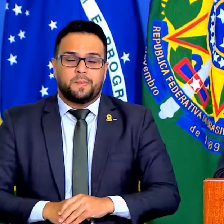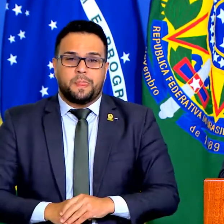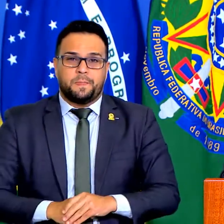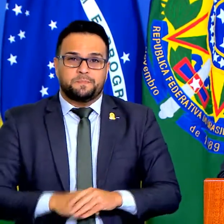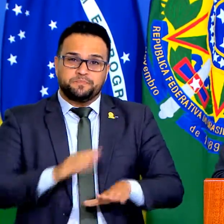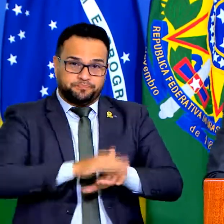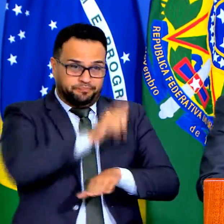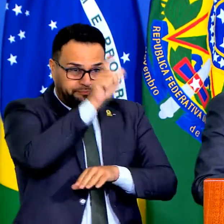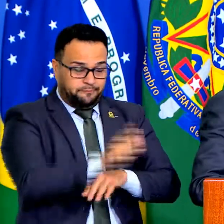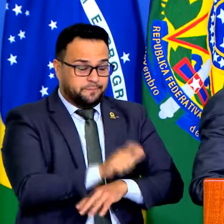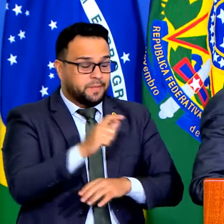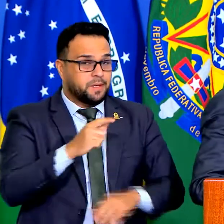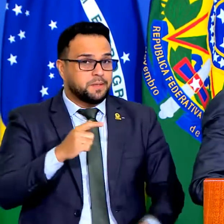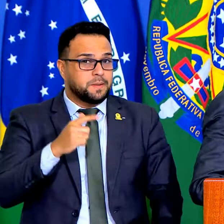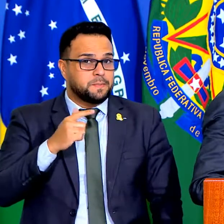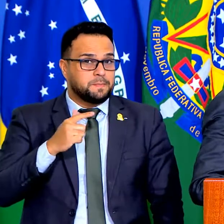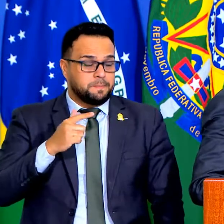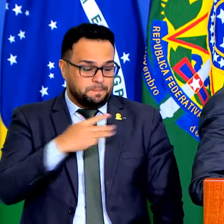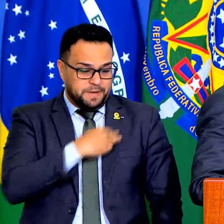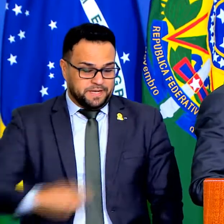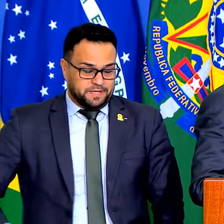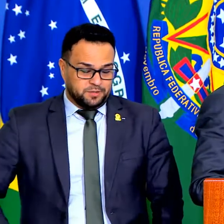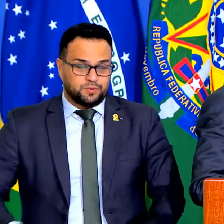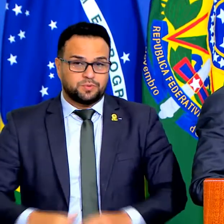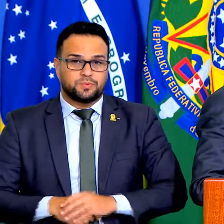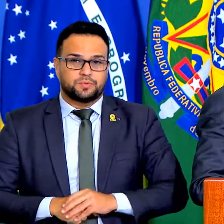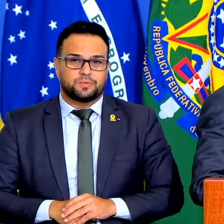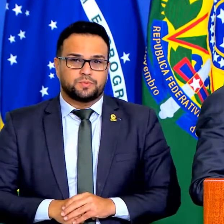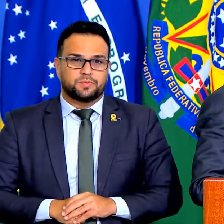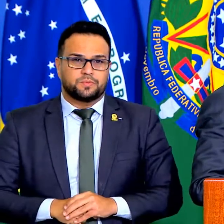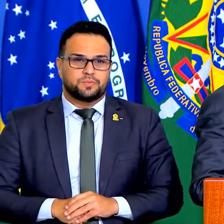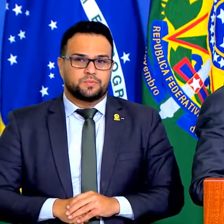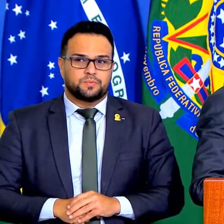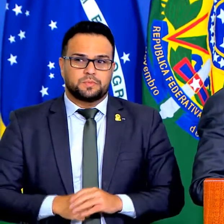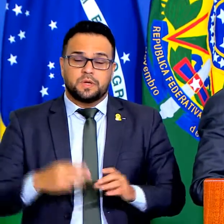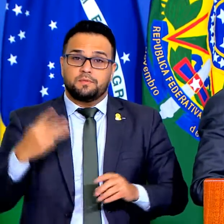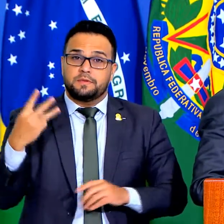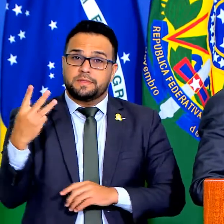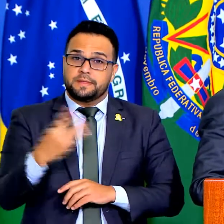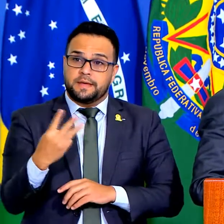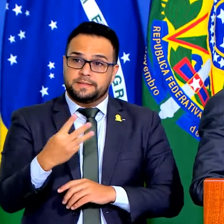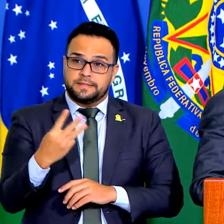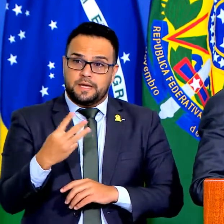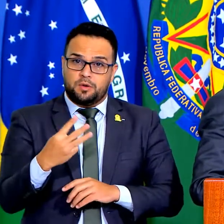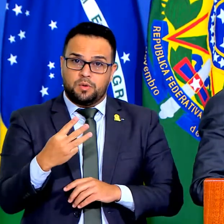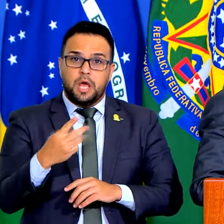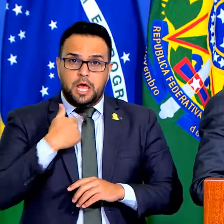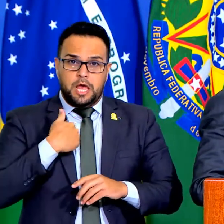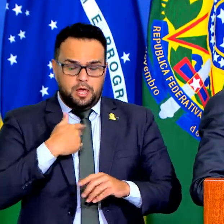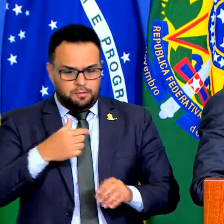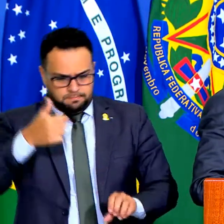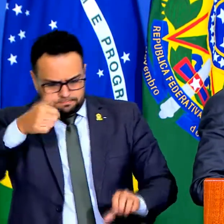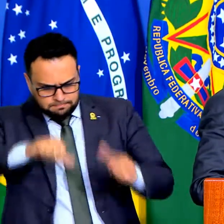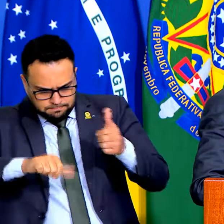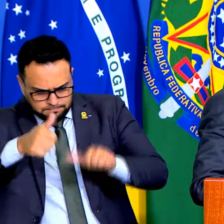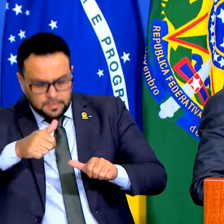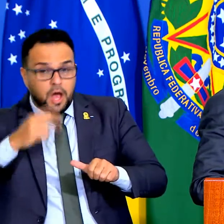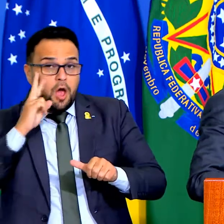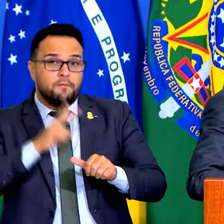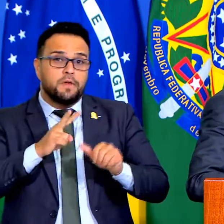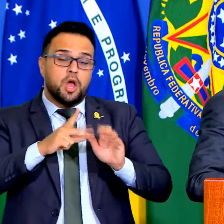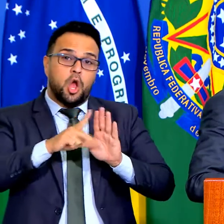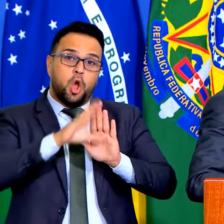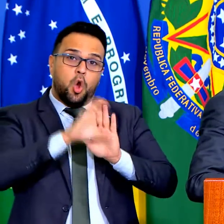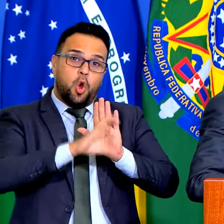foi o terceiro que eu analisei o currículo. O